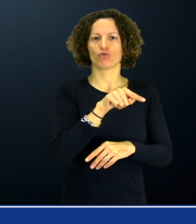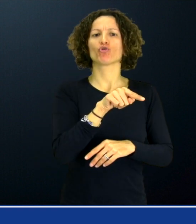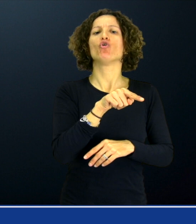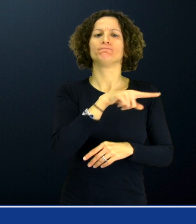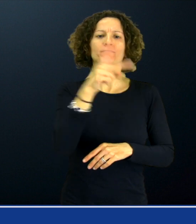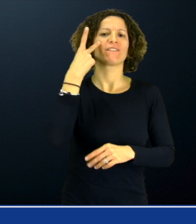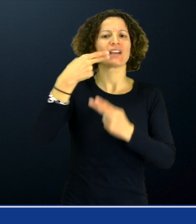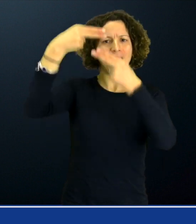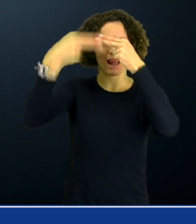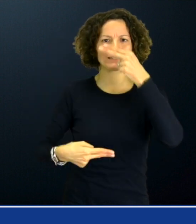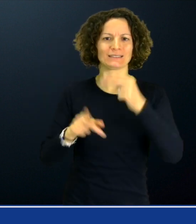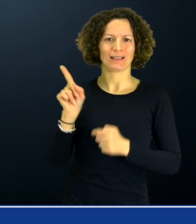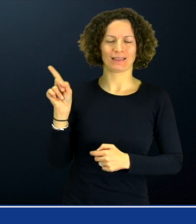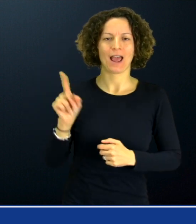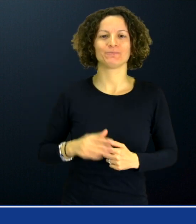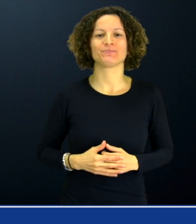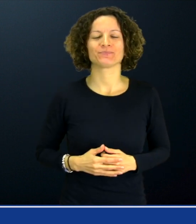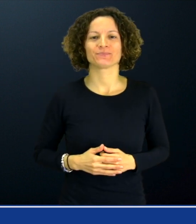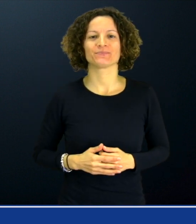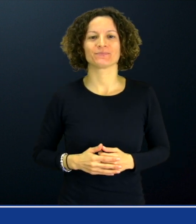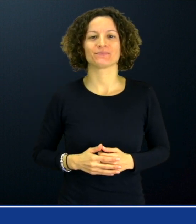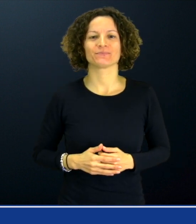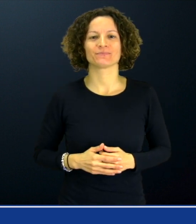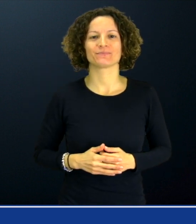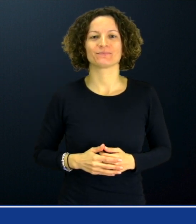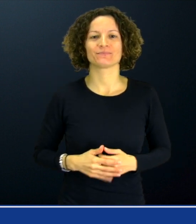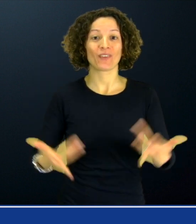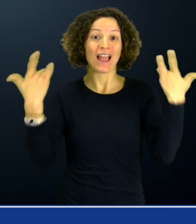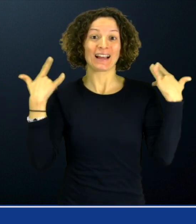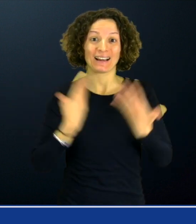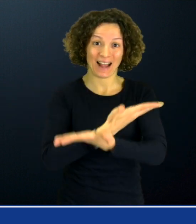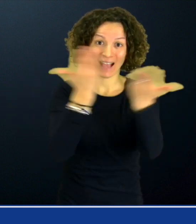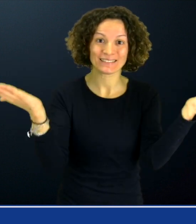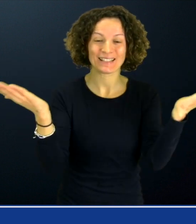Intanto ecco la lista completa delle prestazioni assistenziali coinvolte dall'aumento.